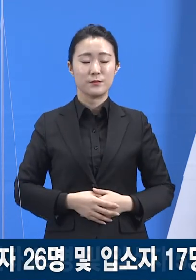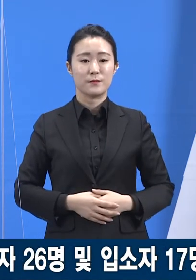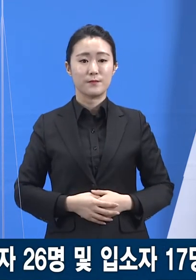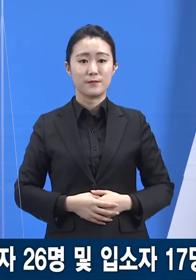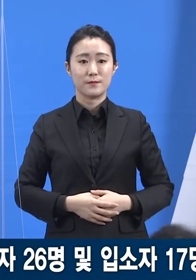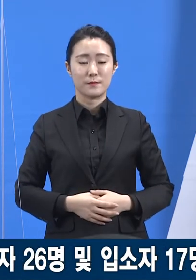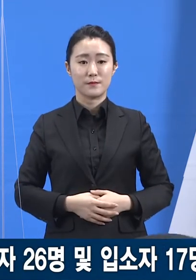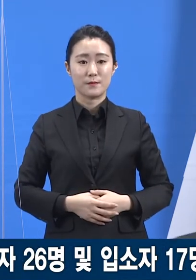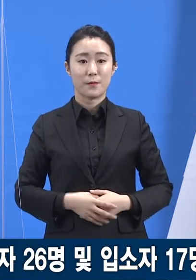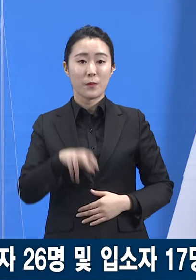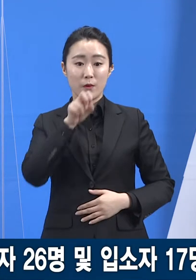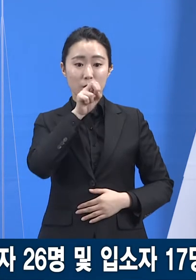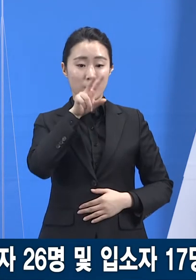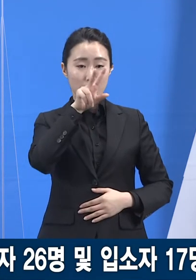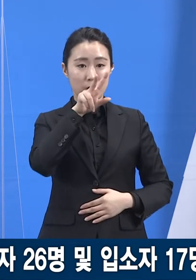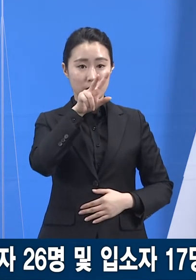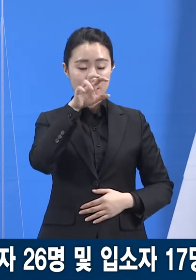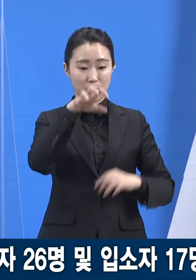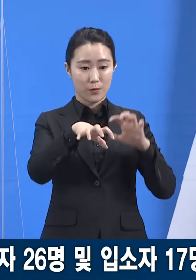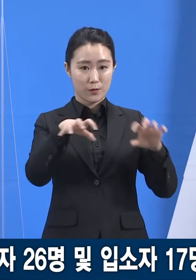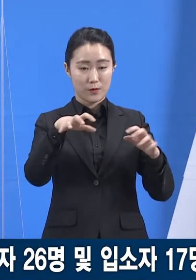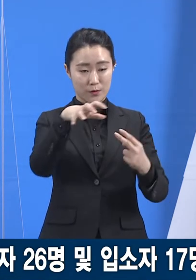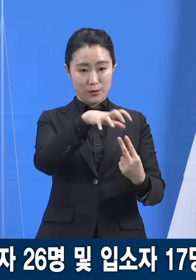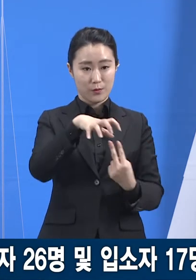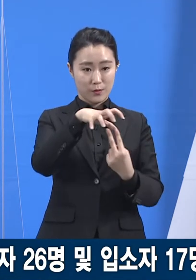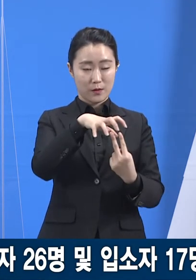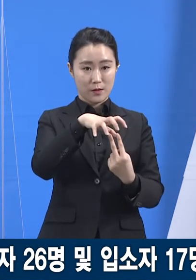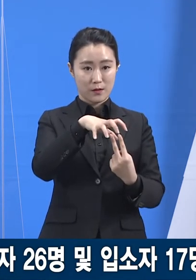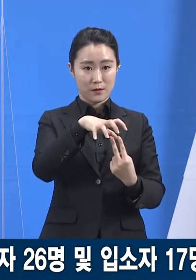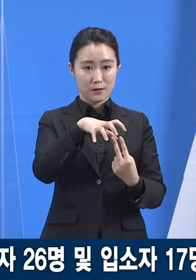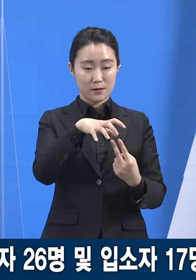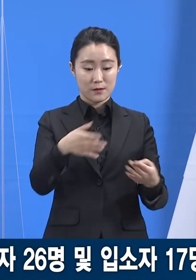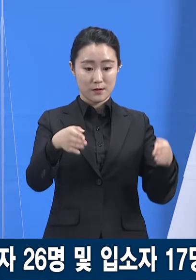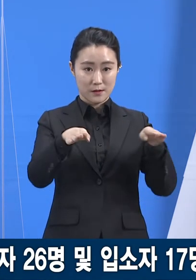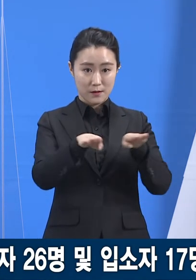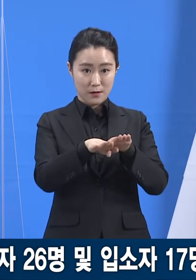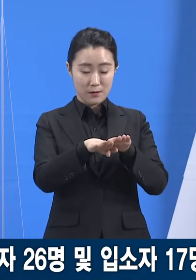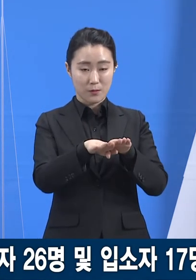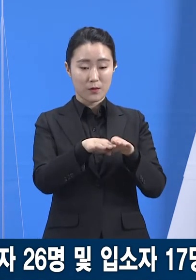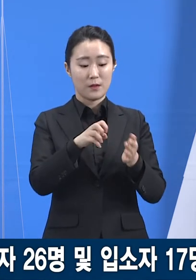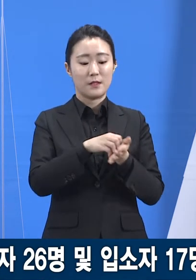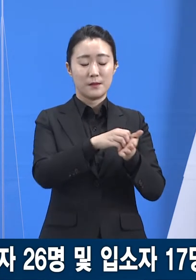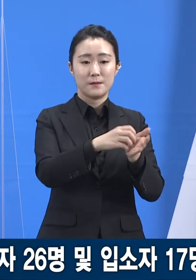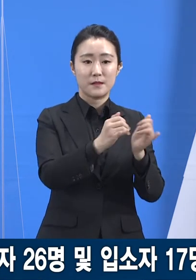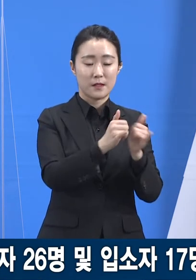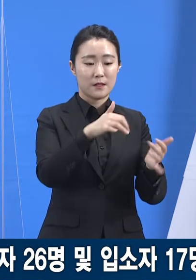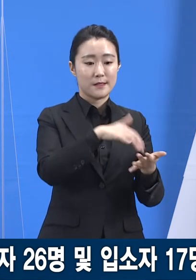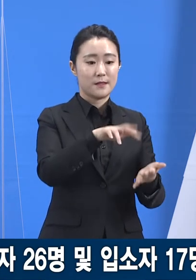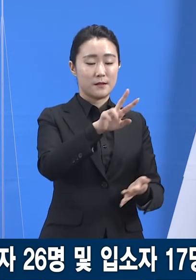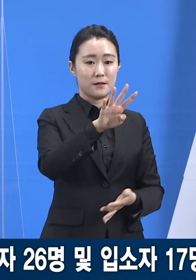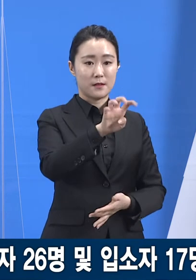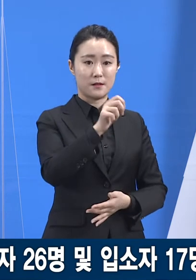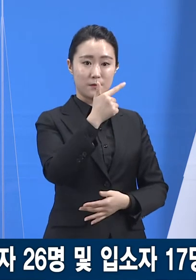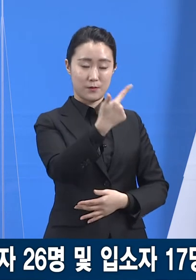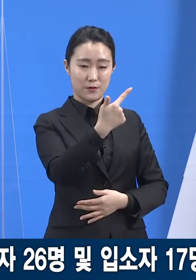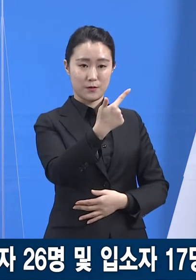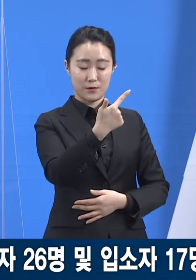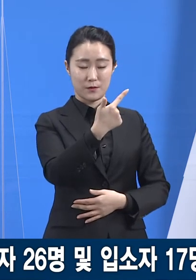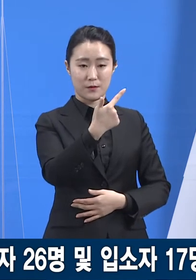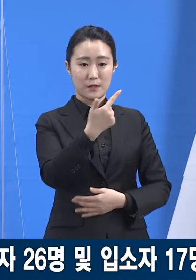용인시 소재 요양시설은 입소자 46명, 종사자 17명 규모의 요양원입니다.